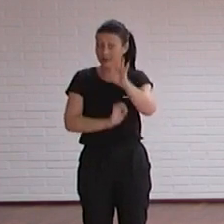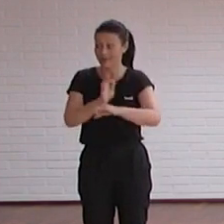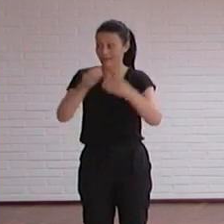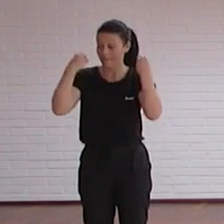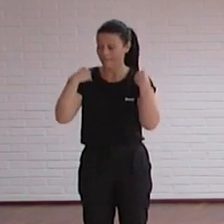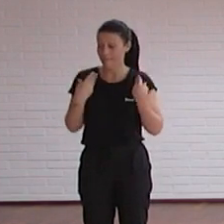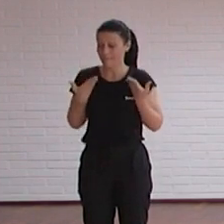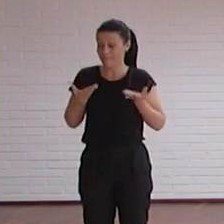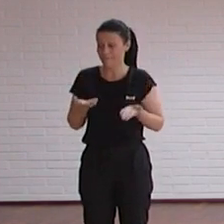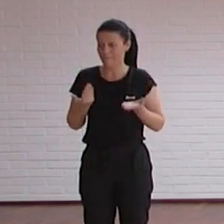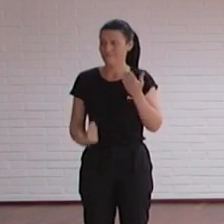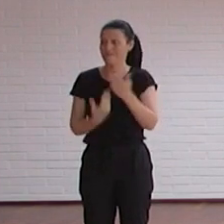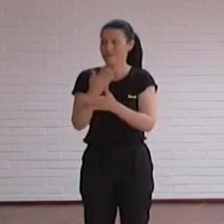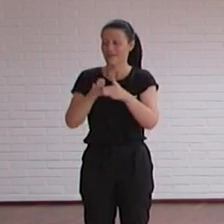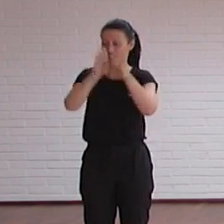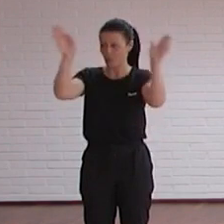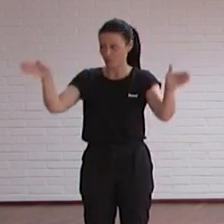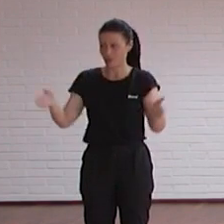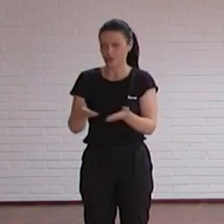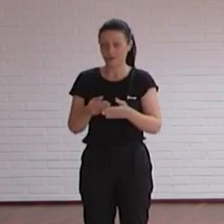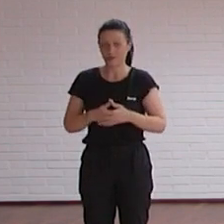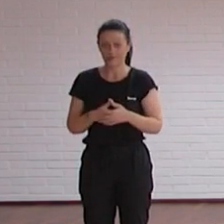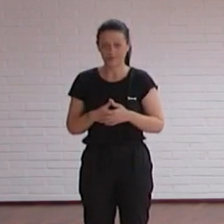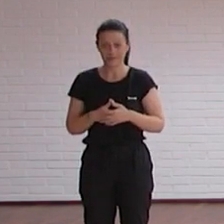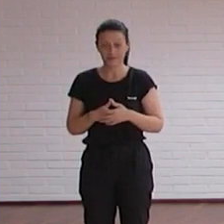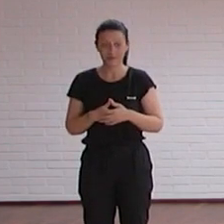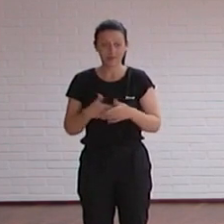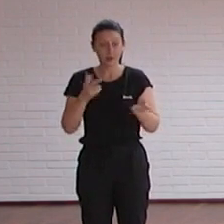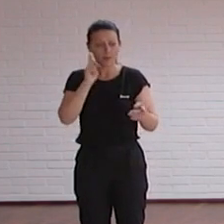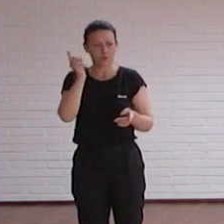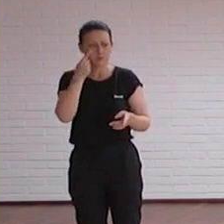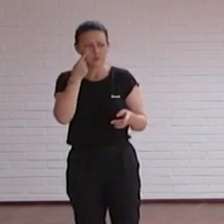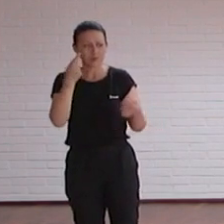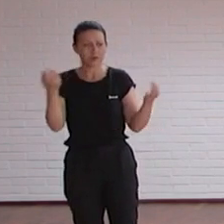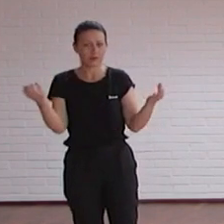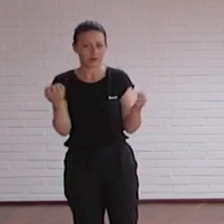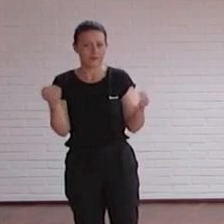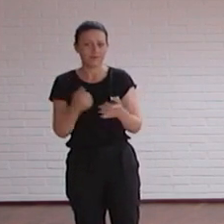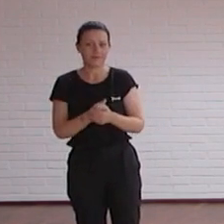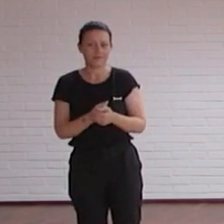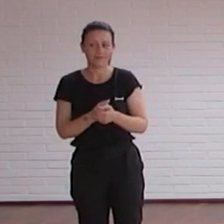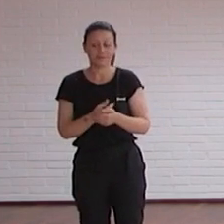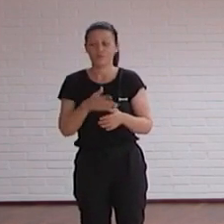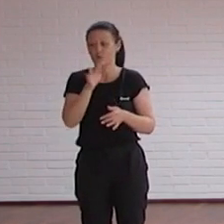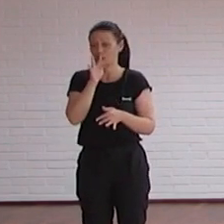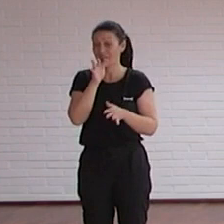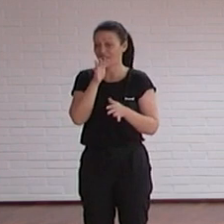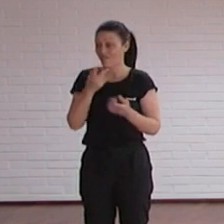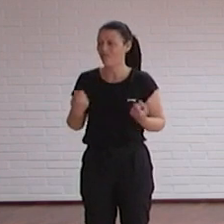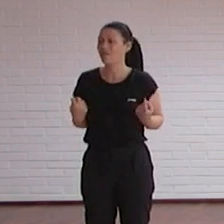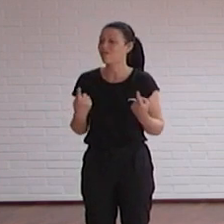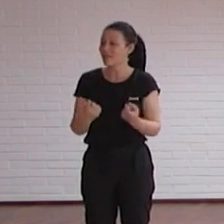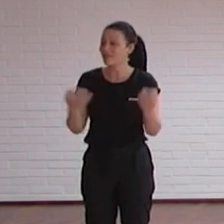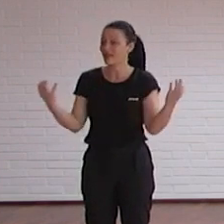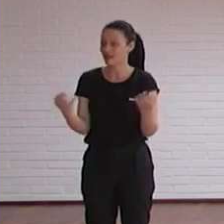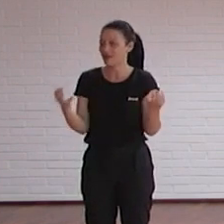Día Mundial, para que os deis cuenta de en qué punto estamos todavía. Por desgracia,